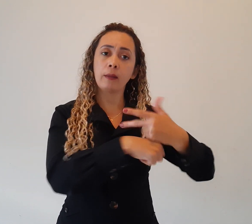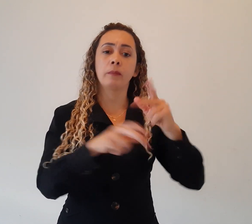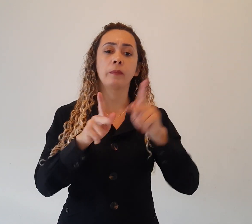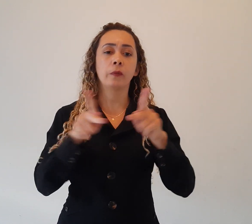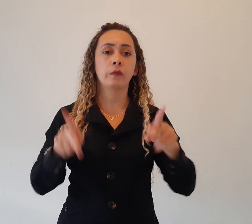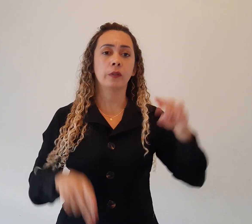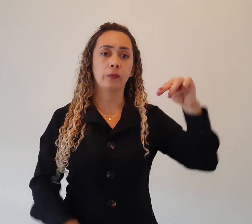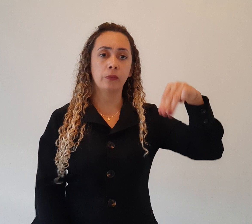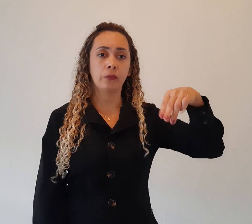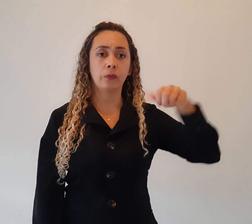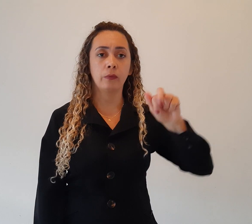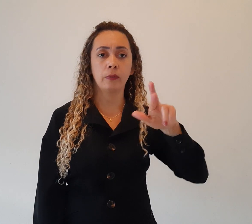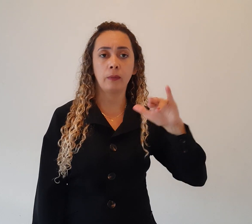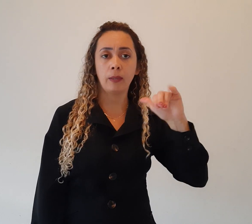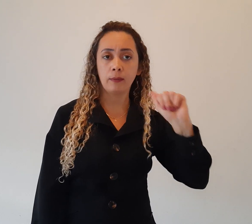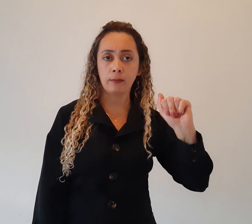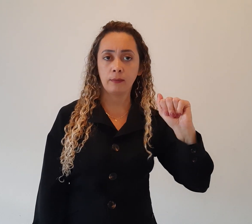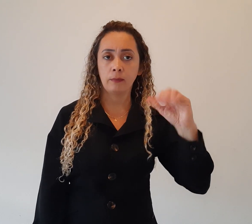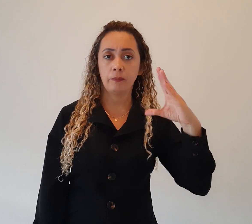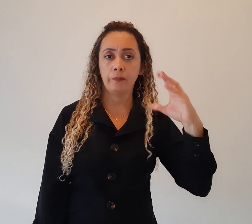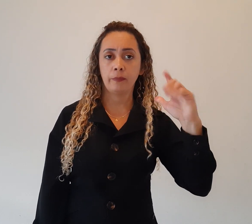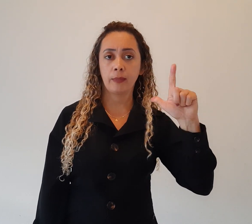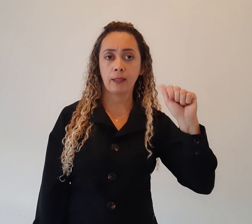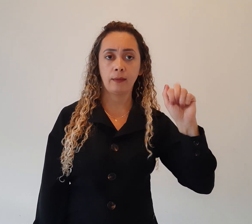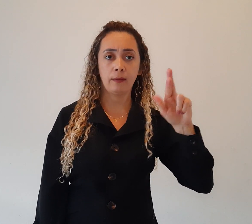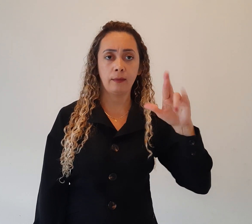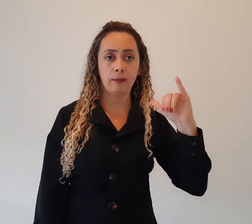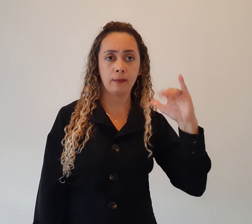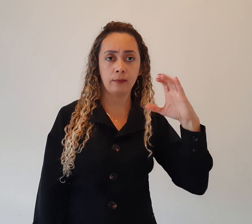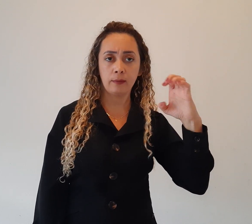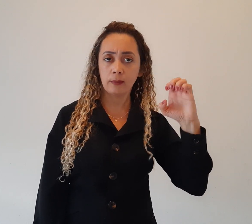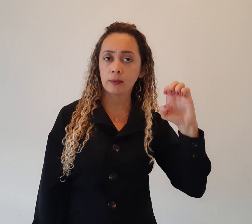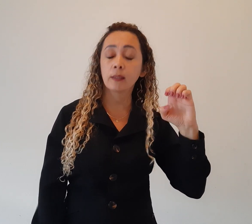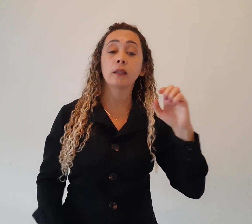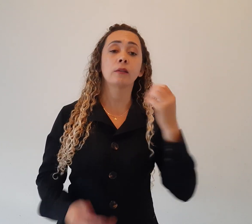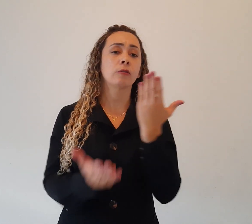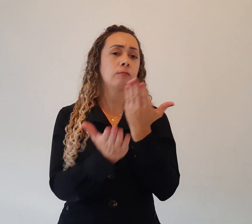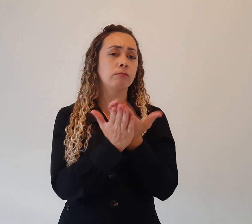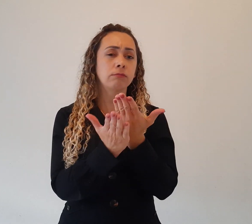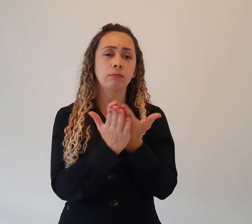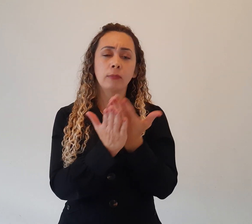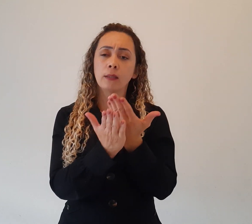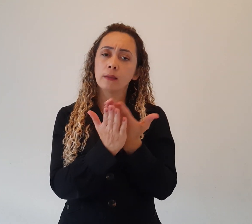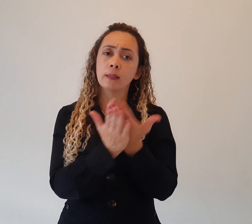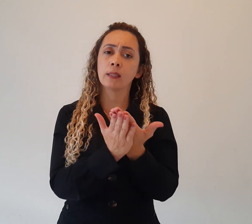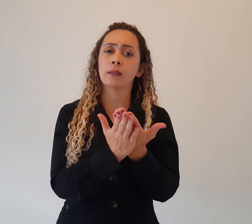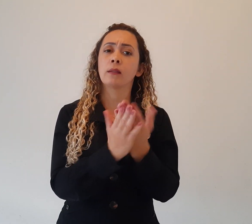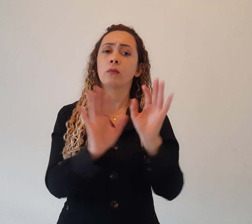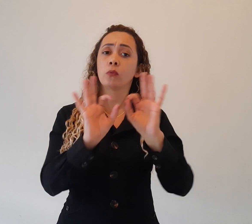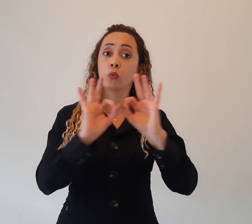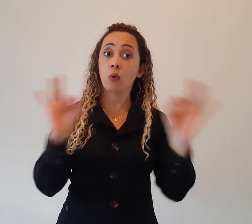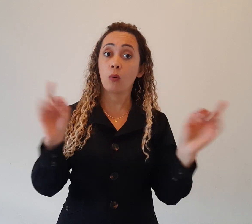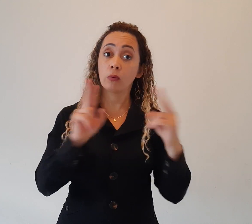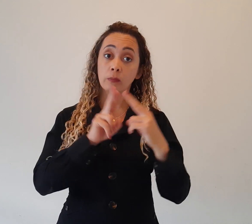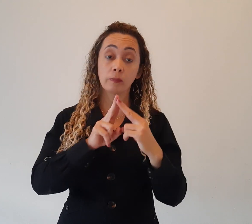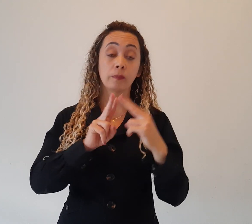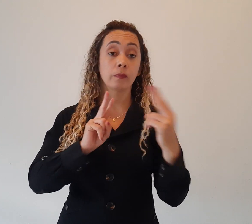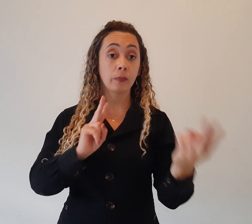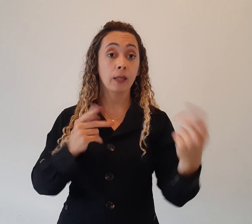aulas muito igrejas e boas, não deixem de assistir as aulas online. Também temos que ter o caderno